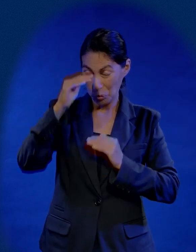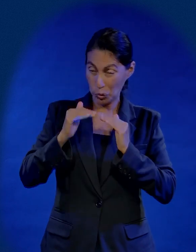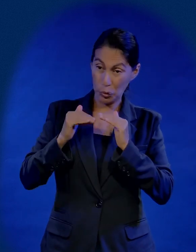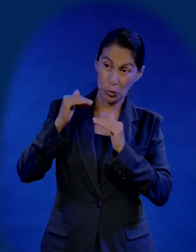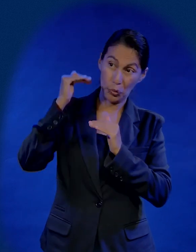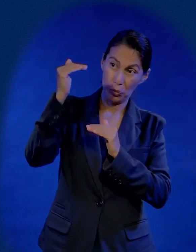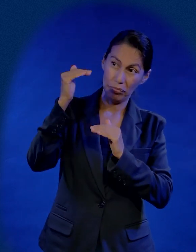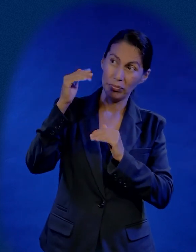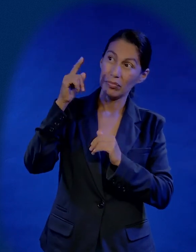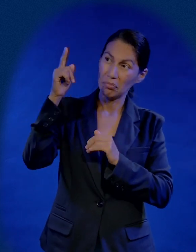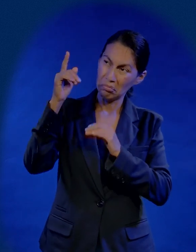el brillante